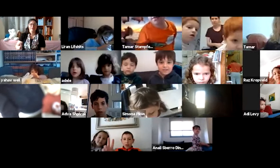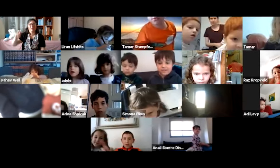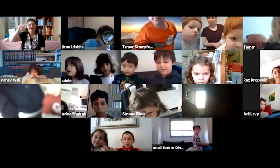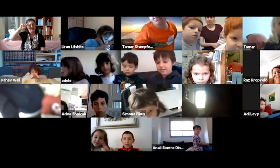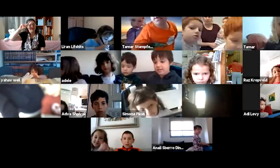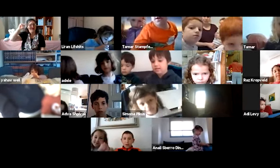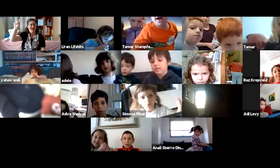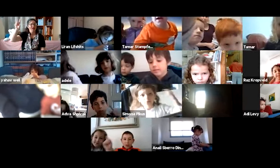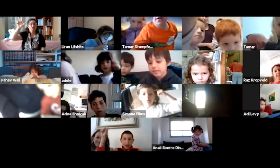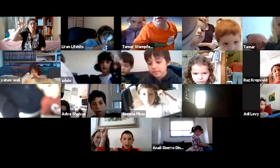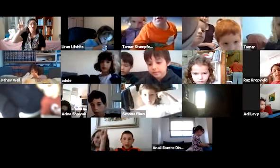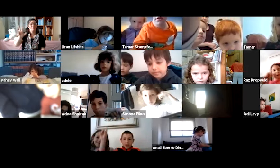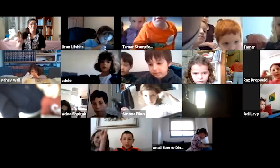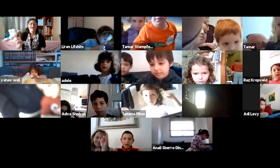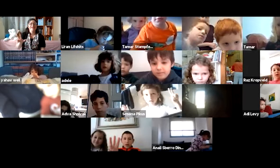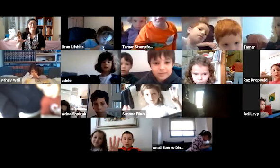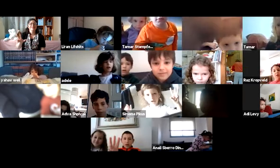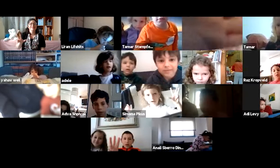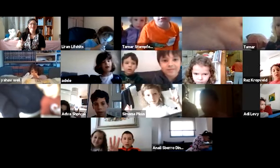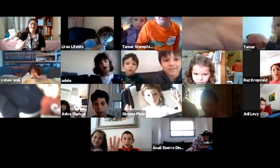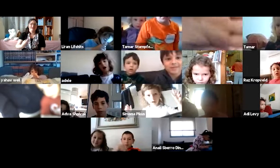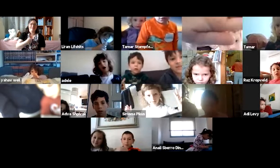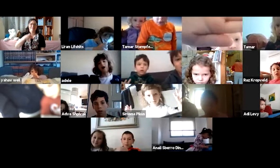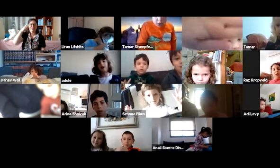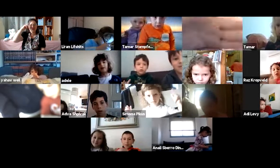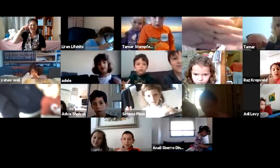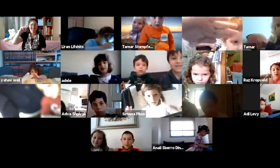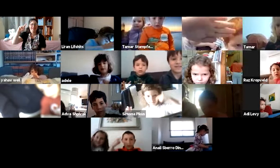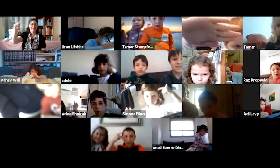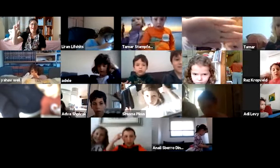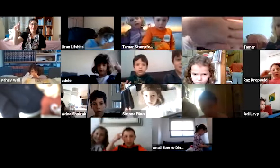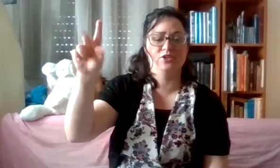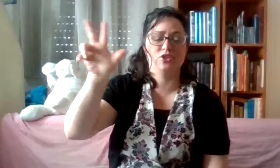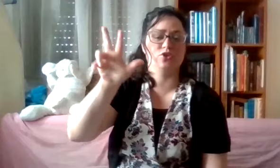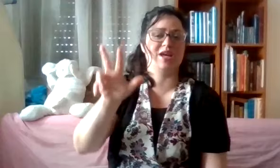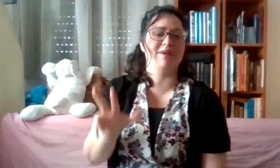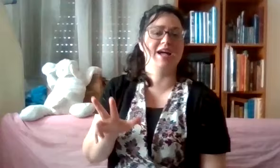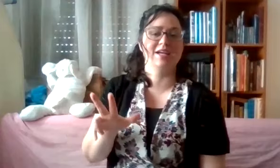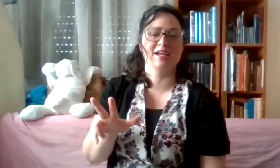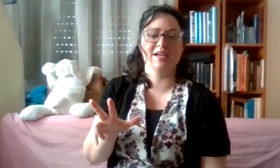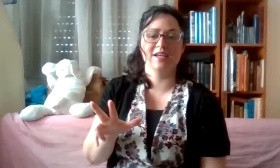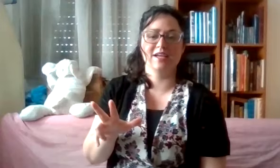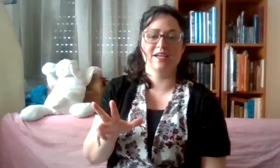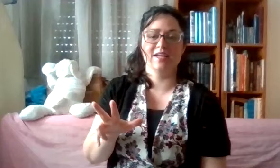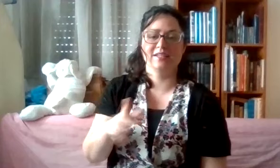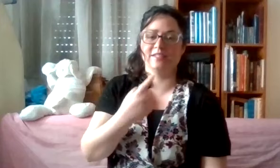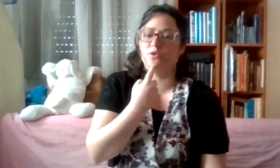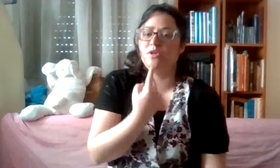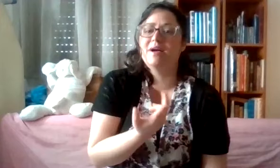יודע? שלושה, אני יודע. שלושה מה? תגידו לי מה